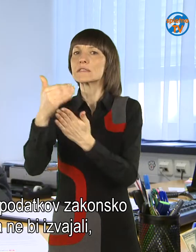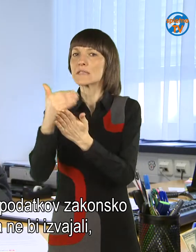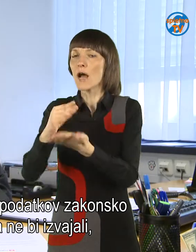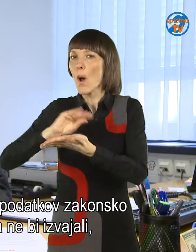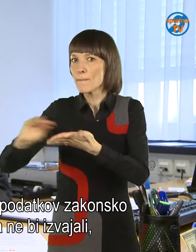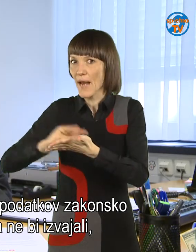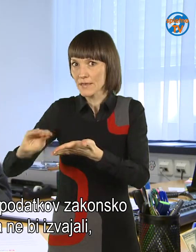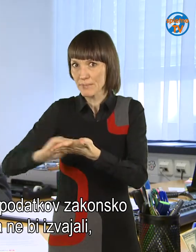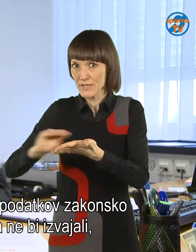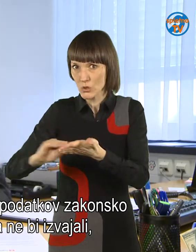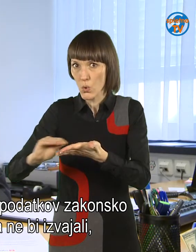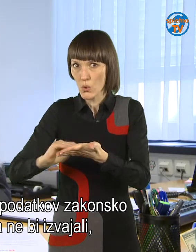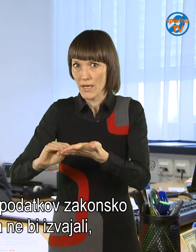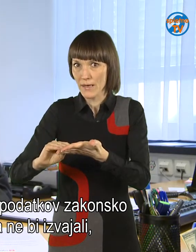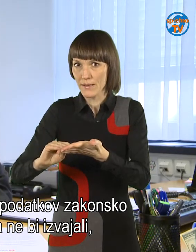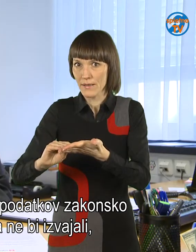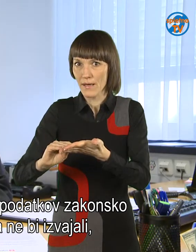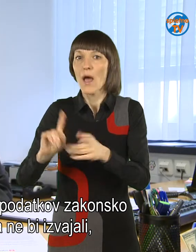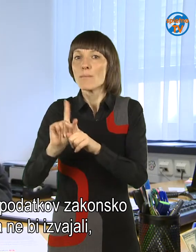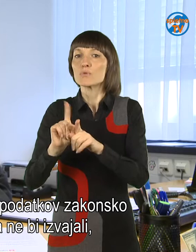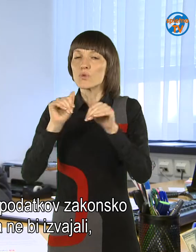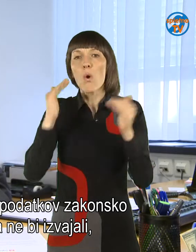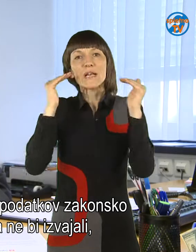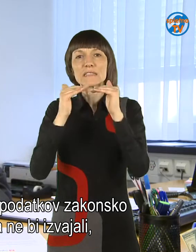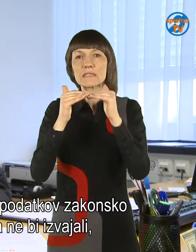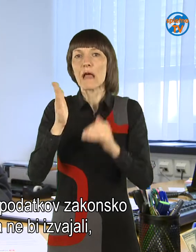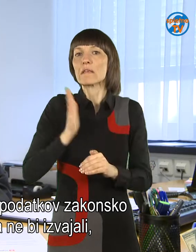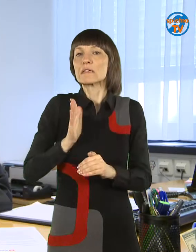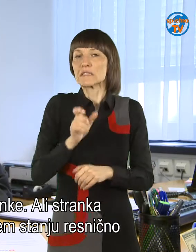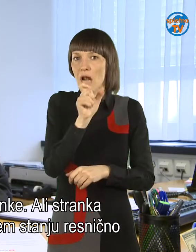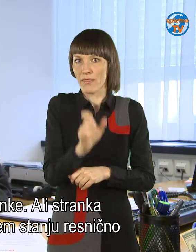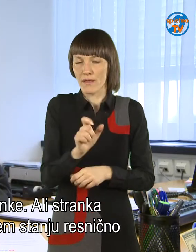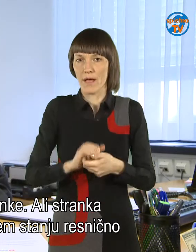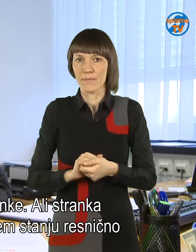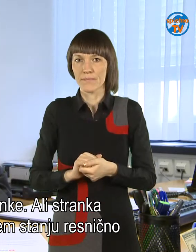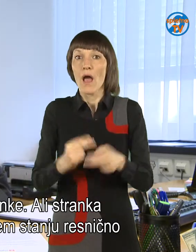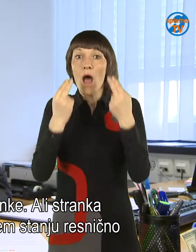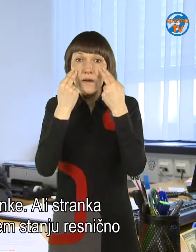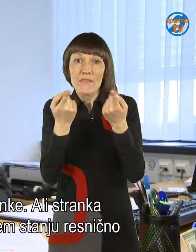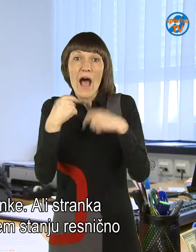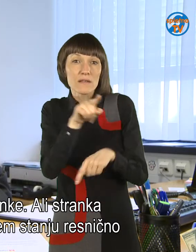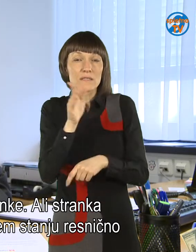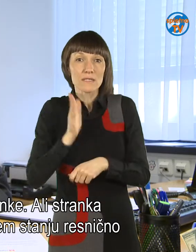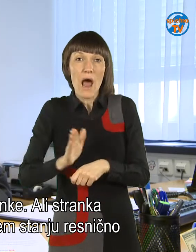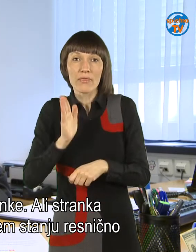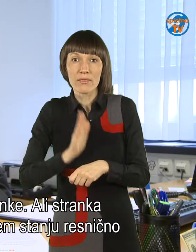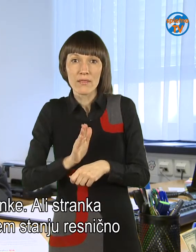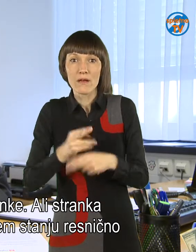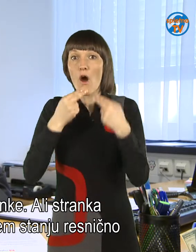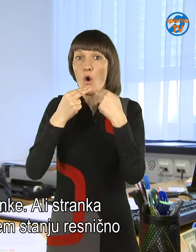zakonsko podlago, drugače tega ne bi zvali, pa tudi privolitev stranke. Zdaj, kar se tiče, ali stranka